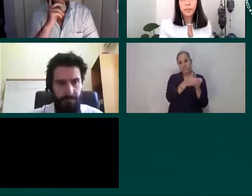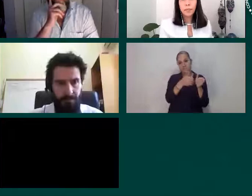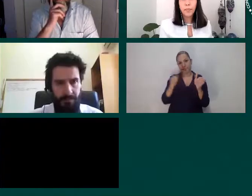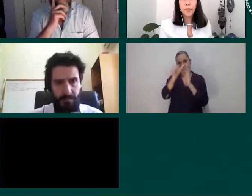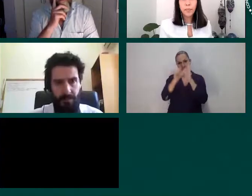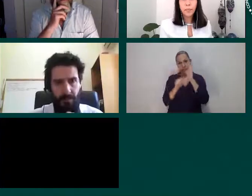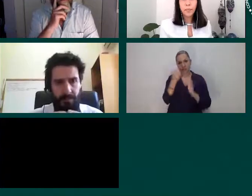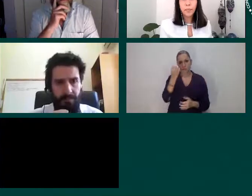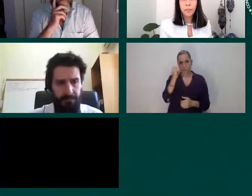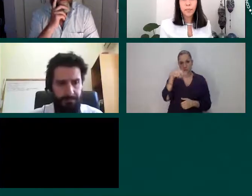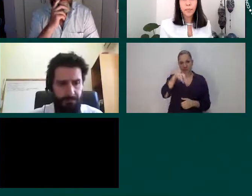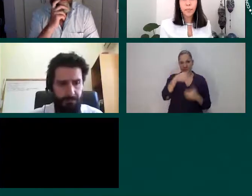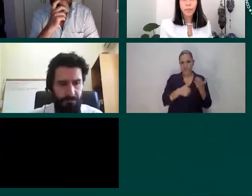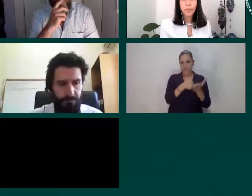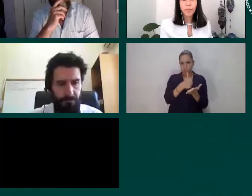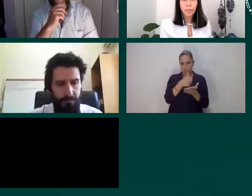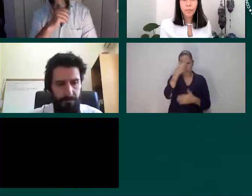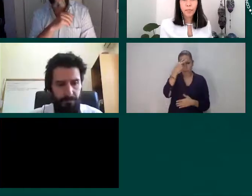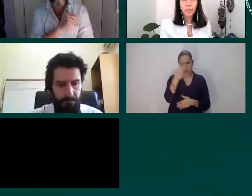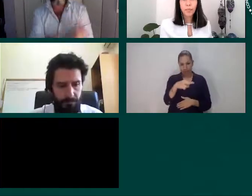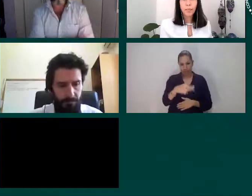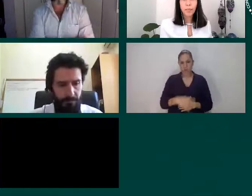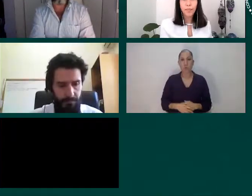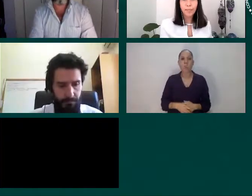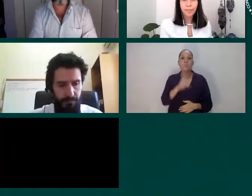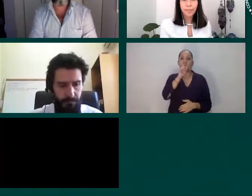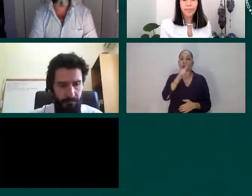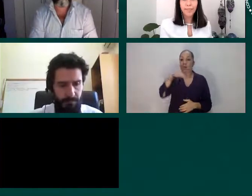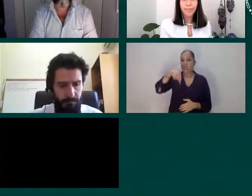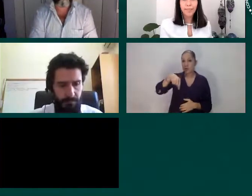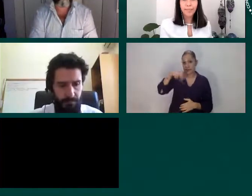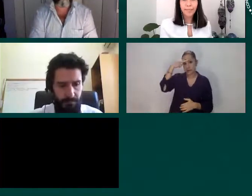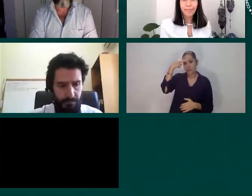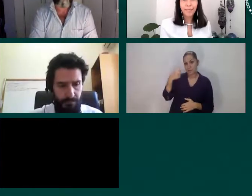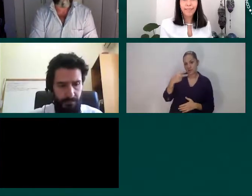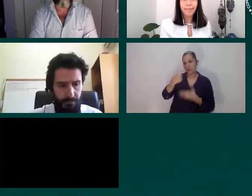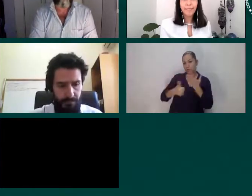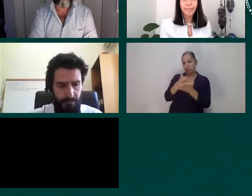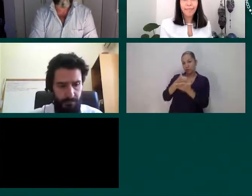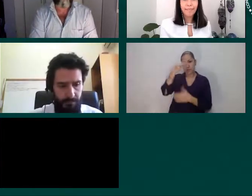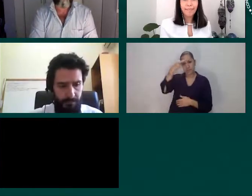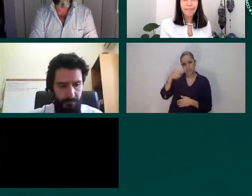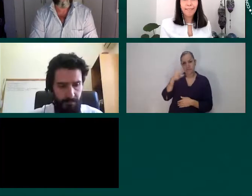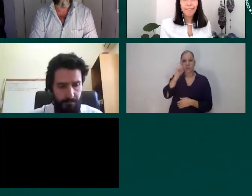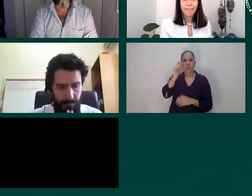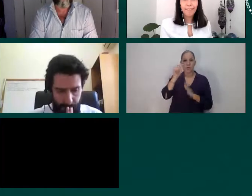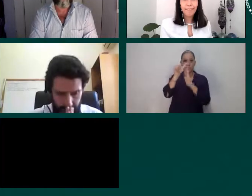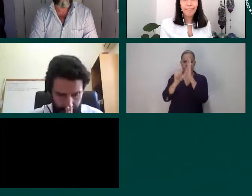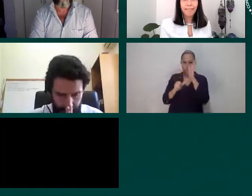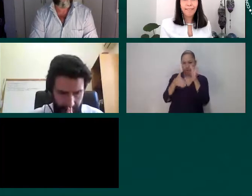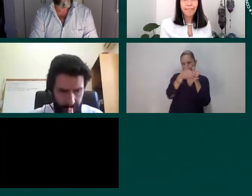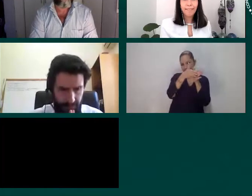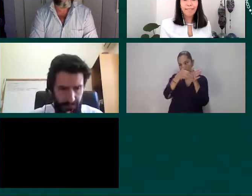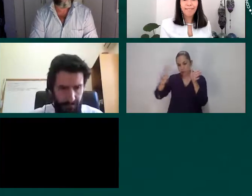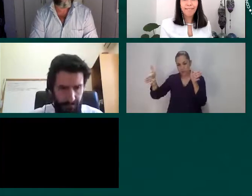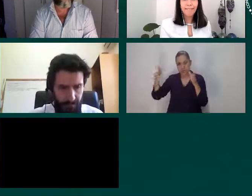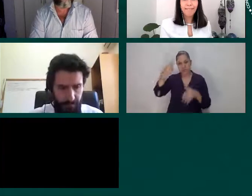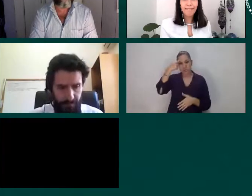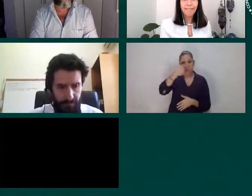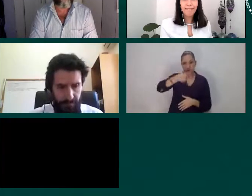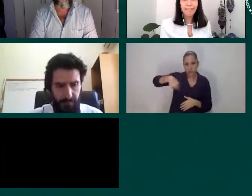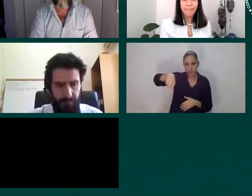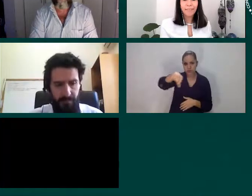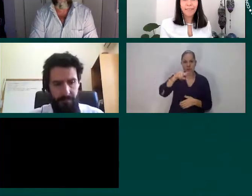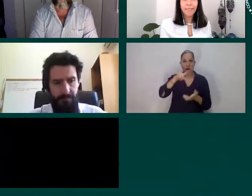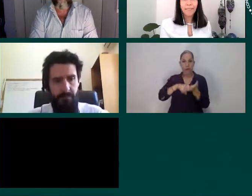tenemos en la Ciudad de México de octubre, el Mes de la Cultura por la No Discriminación, dado que el día 18 de octubre en esta ciudad se conmemora